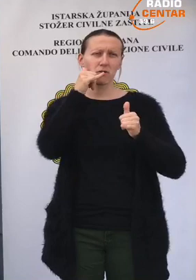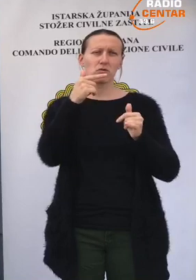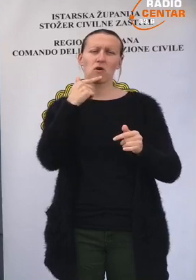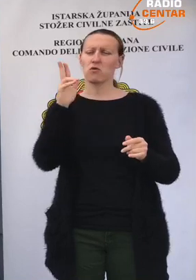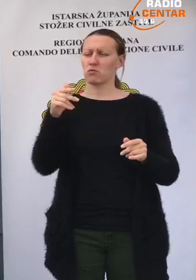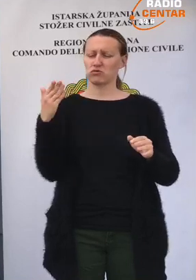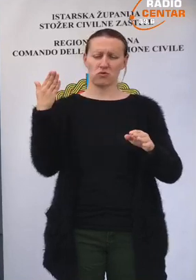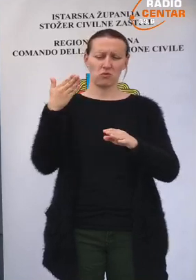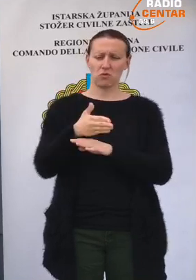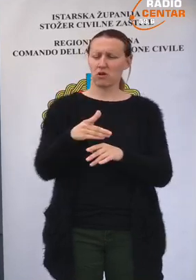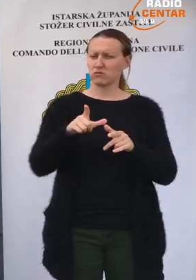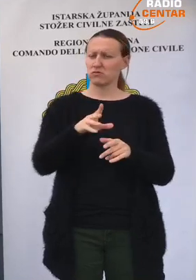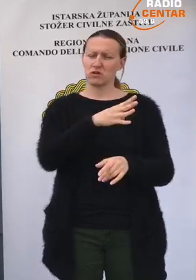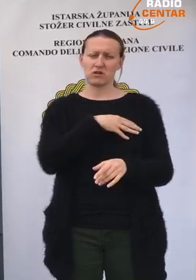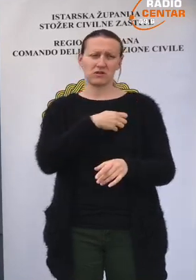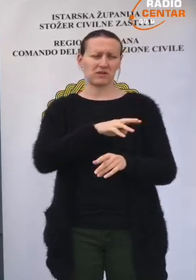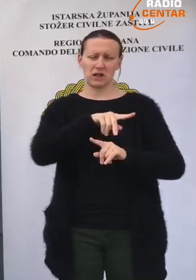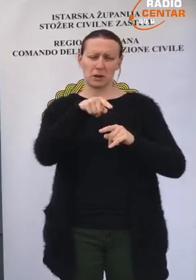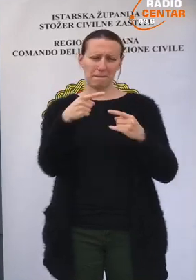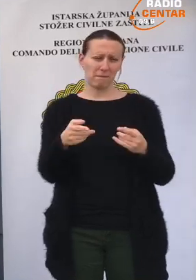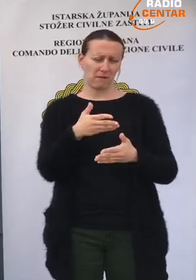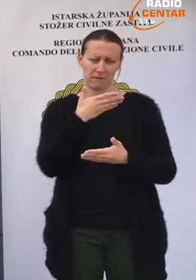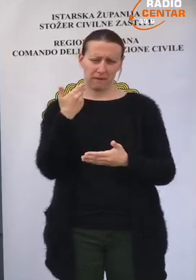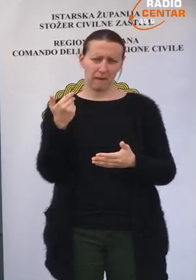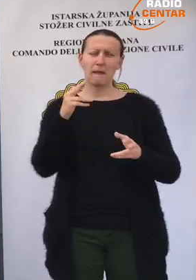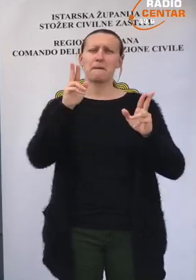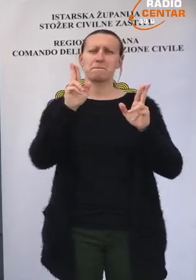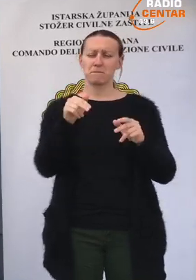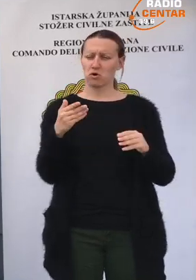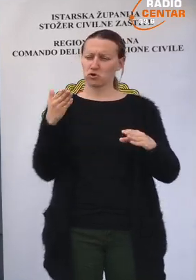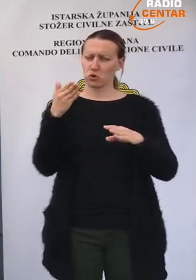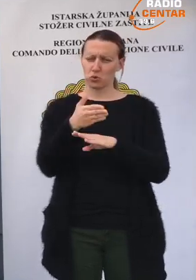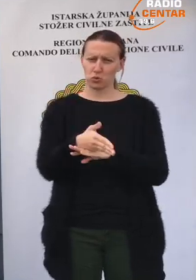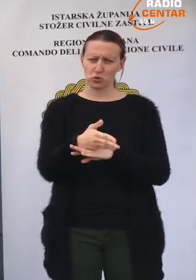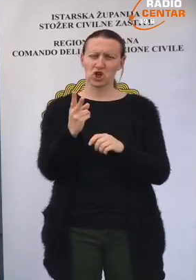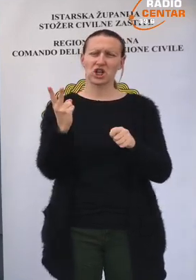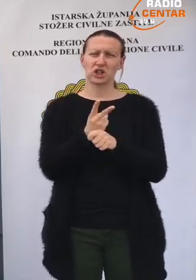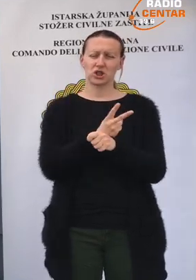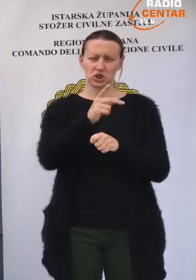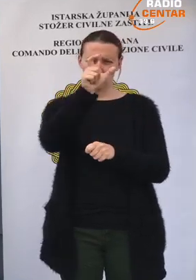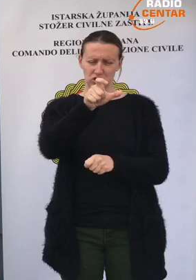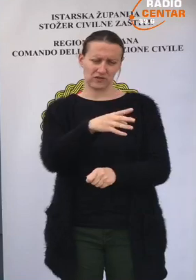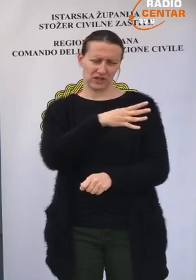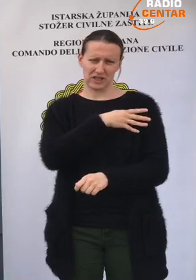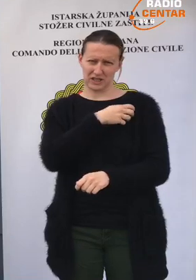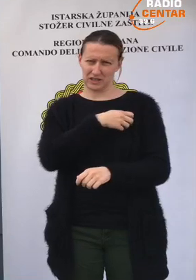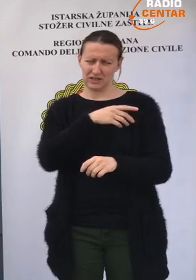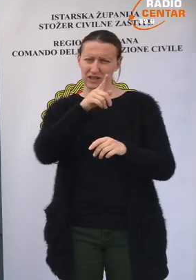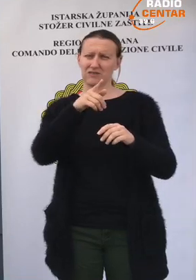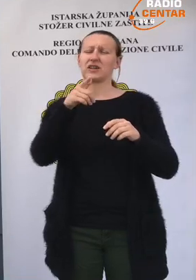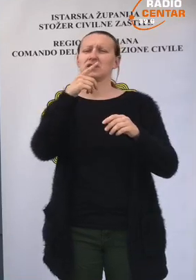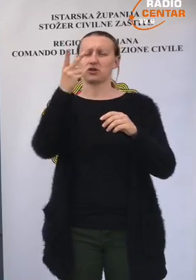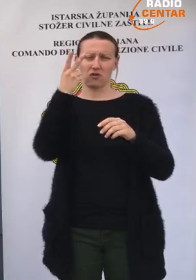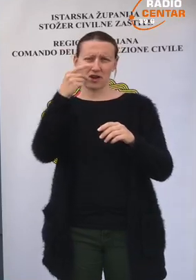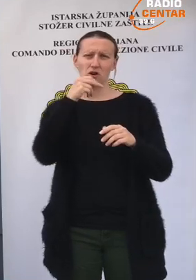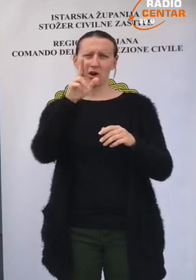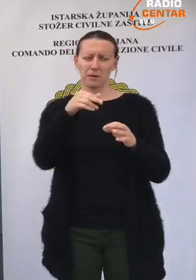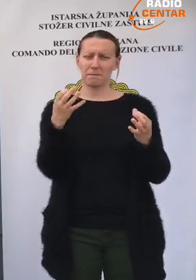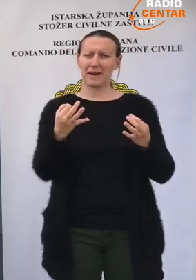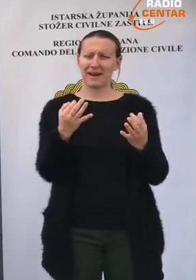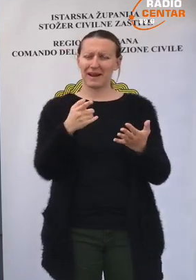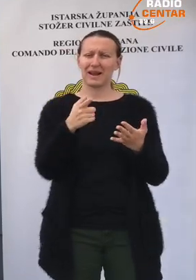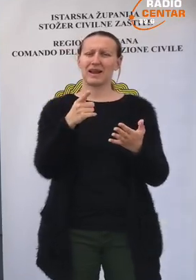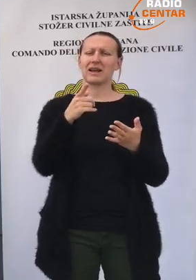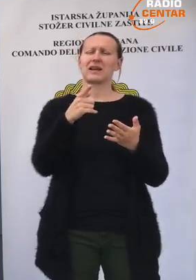turiste koji može trenutno doći u Republiku Hrvatsku. Mogu ući državljani Republike Slovenije koji imaju na